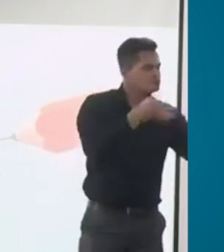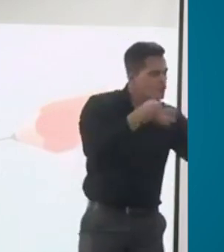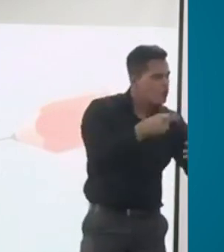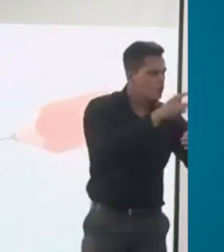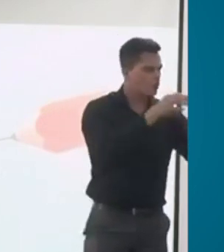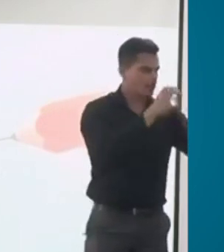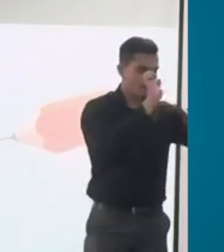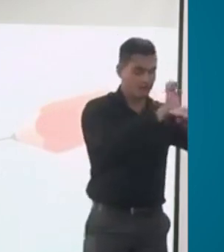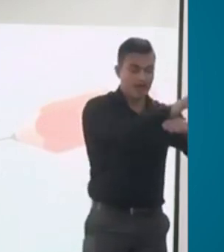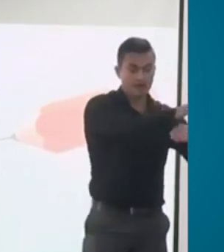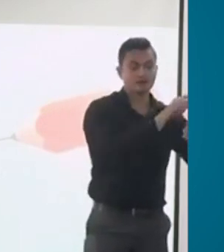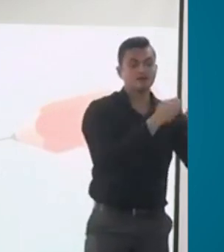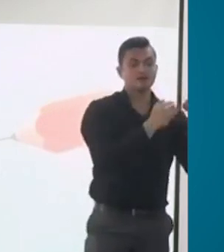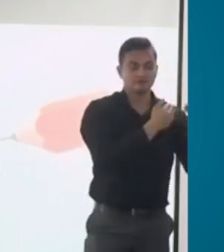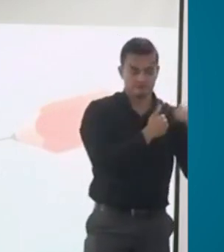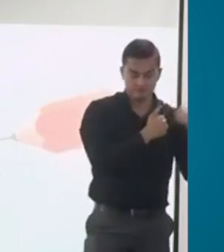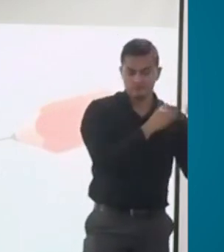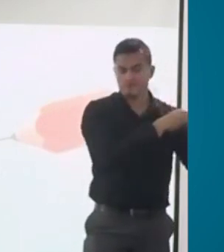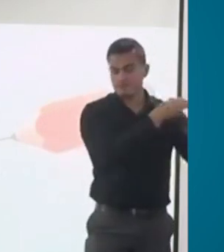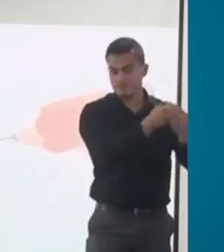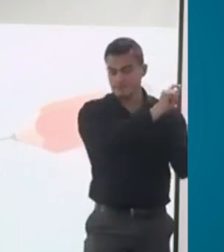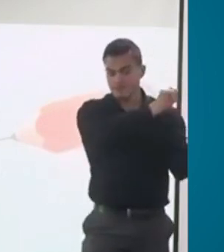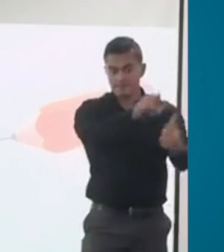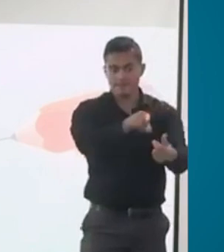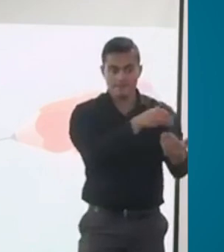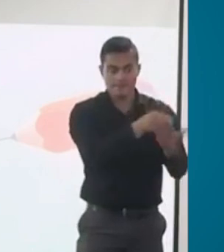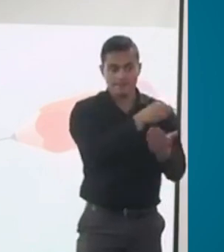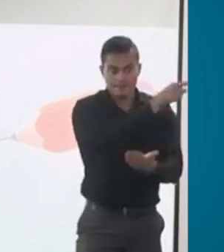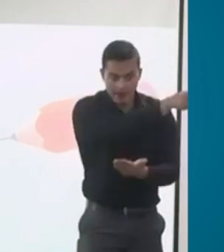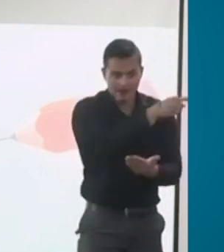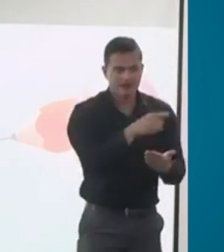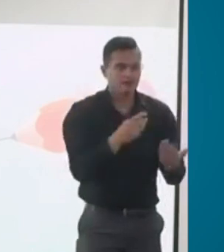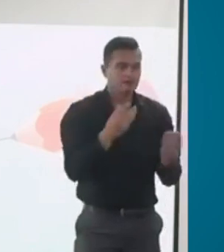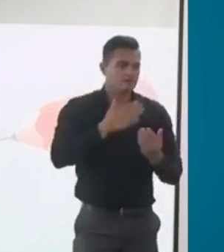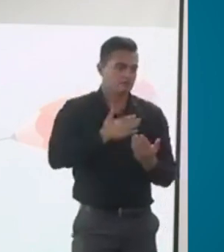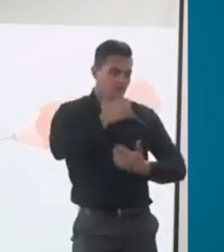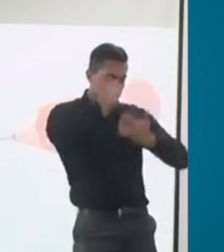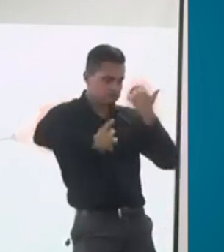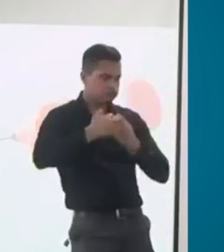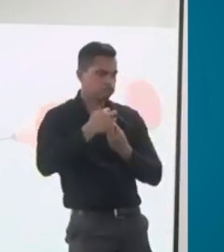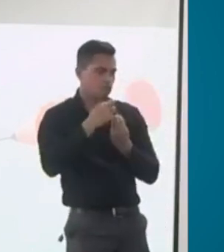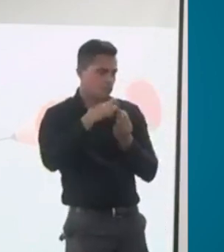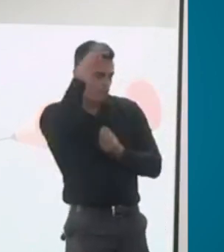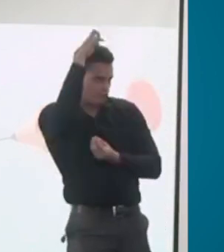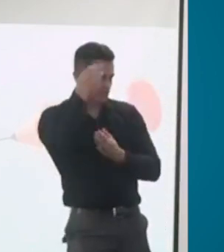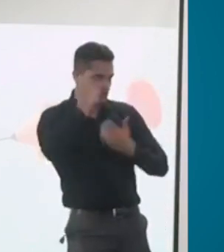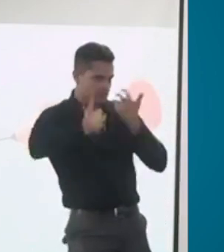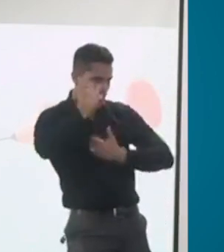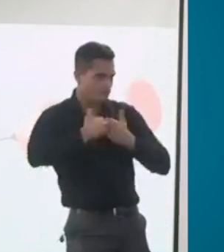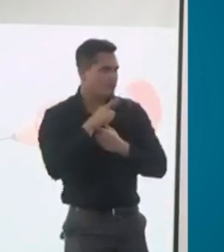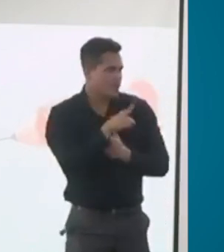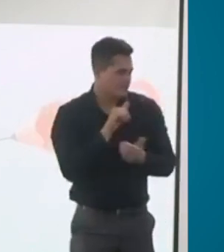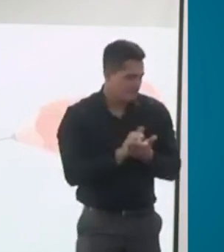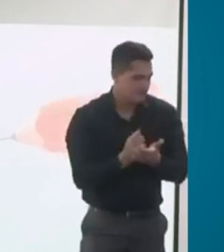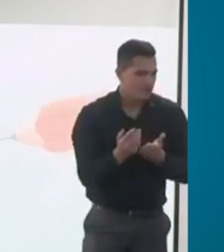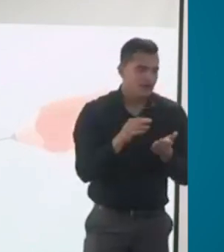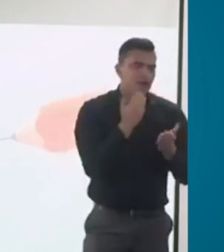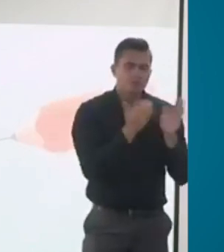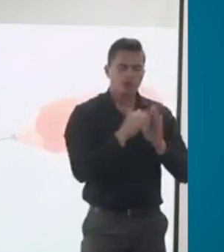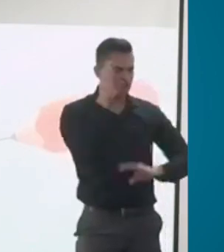define el porcentaje, volviéndola a evaluar por un equipo interdisciplinario, como el que dijimos, si el paciente o